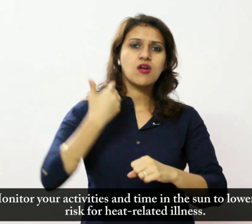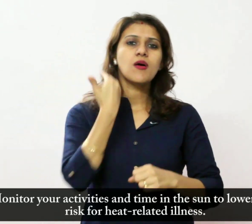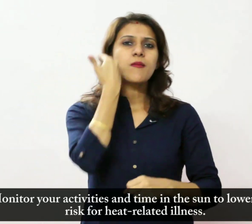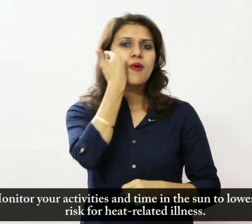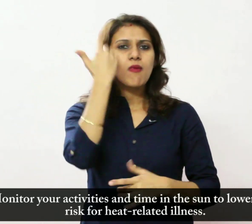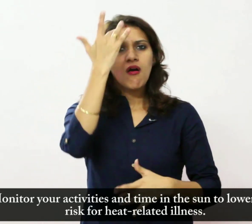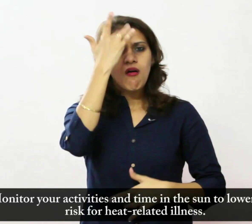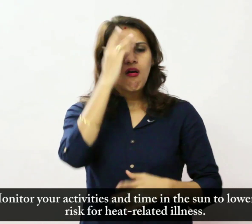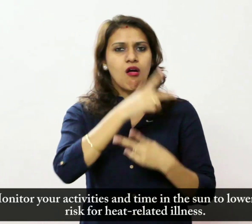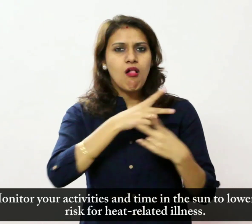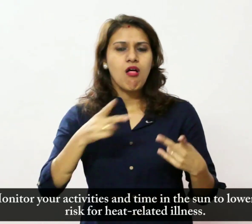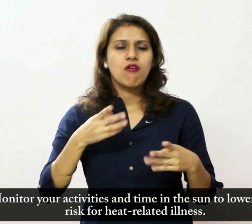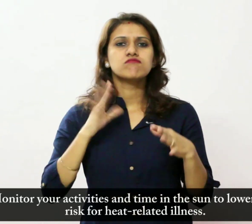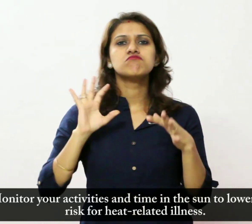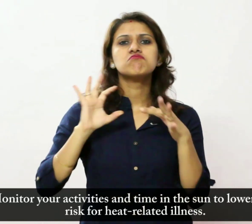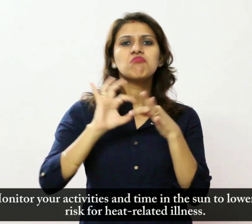और समय की निगरानी करें